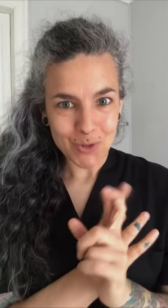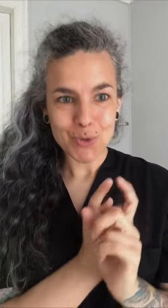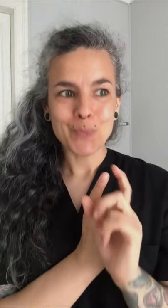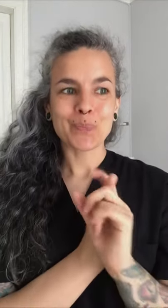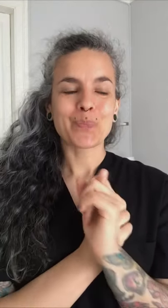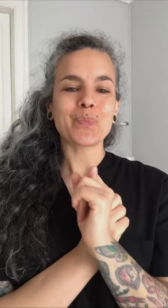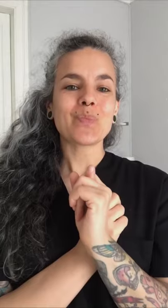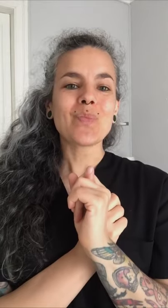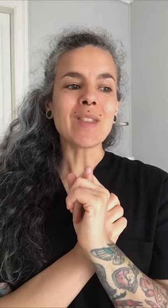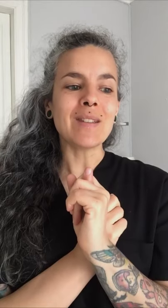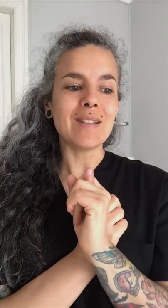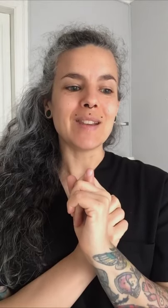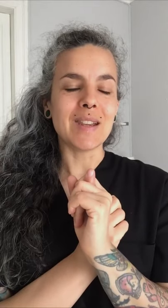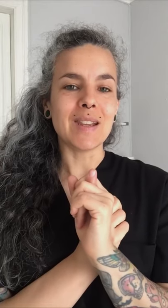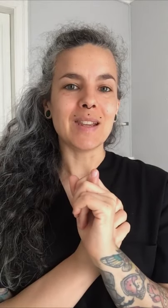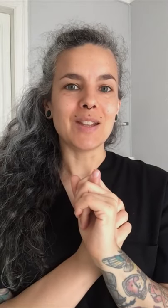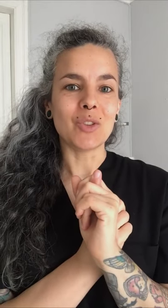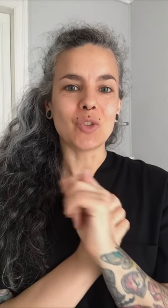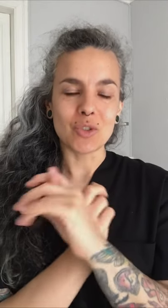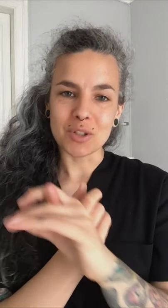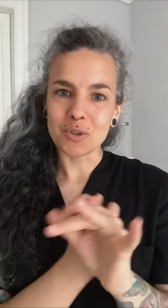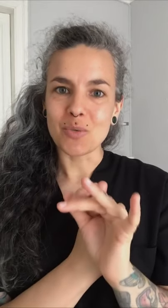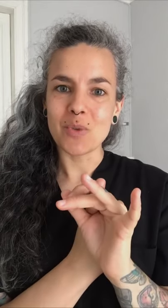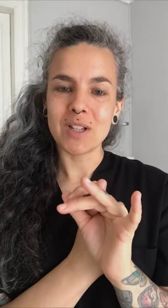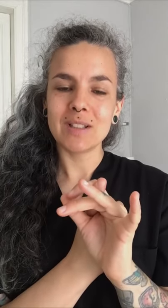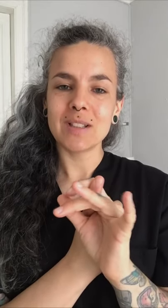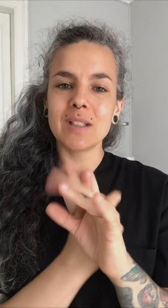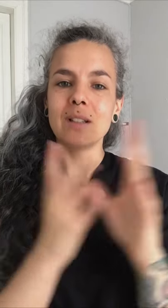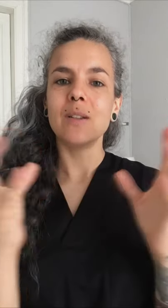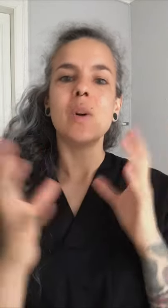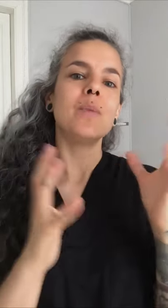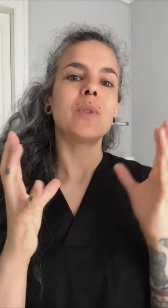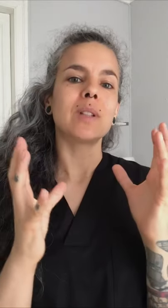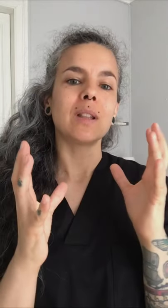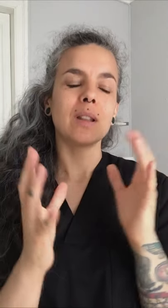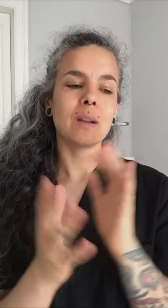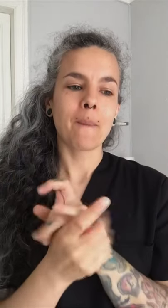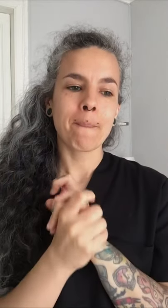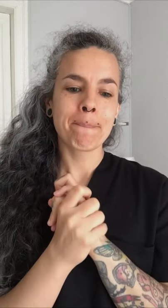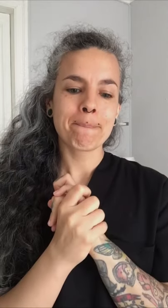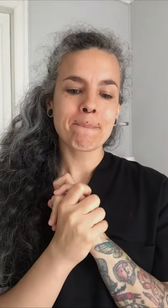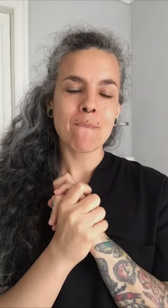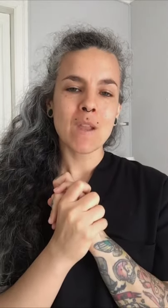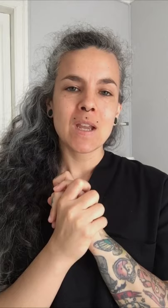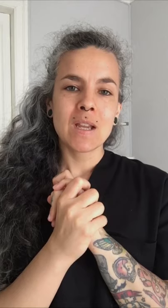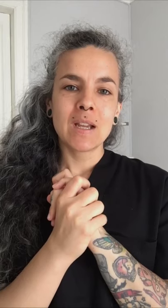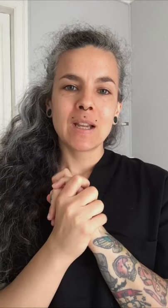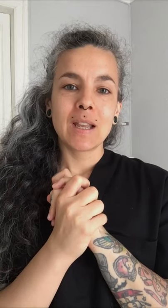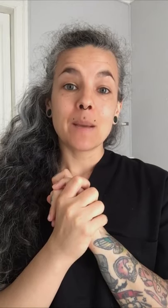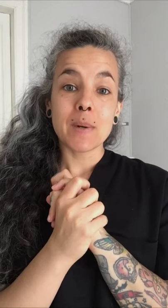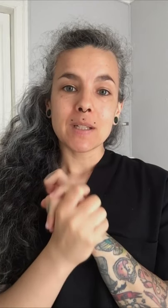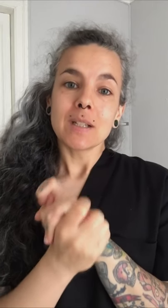y todos estos componentes tienen igual importancia. ¿Qué pasa